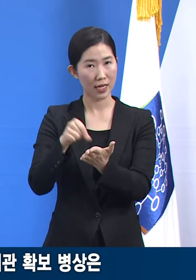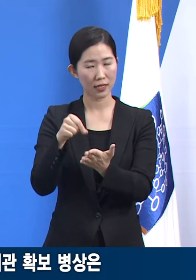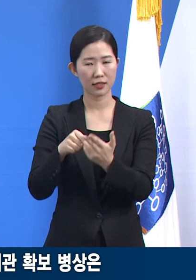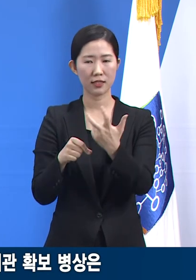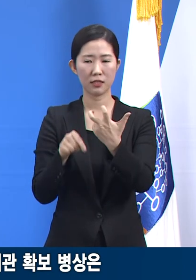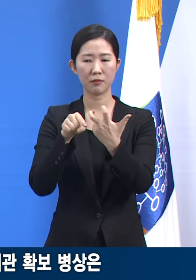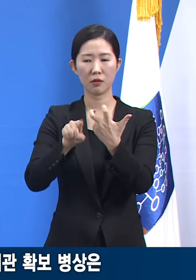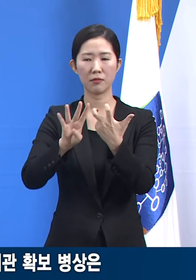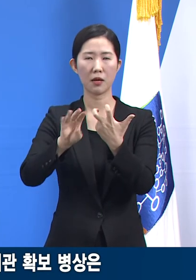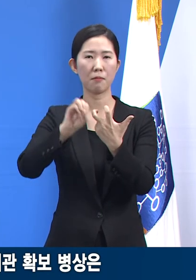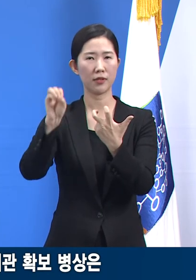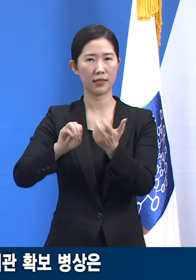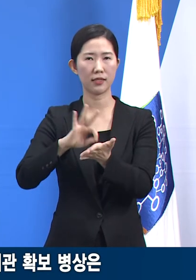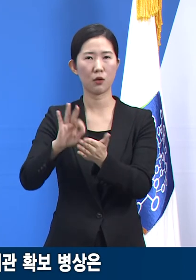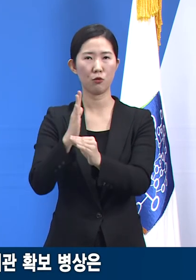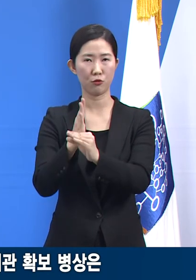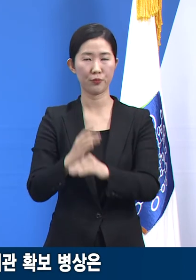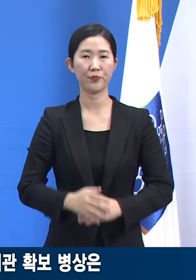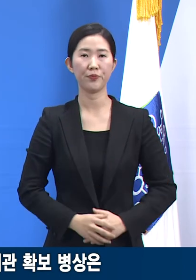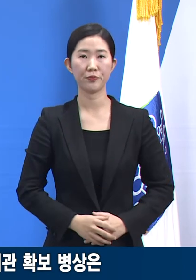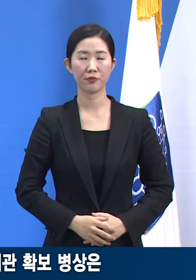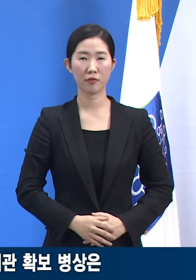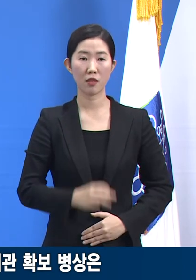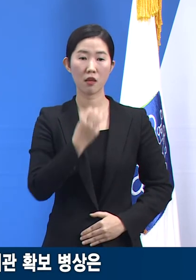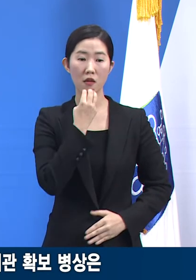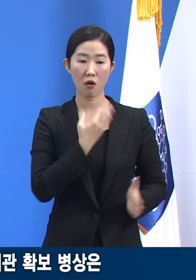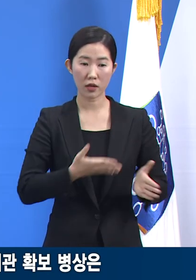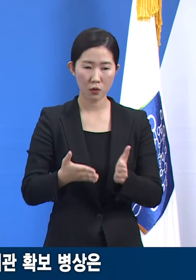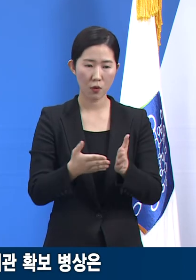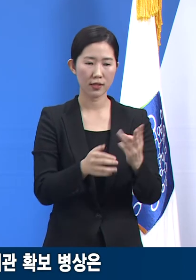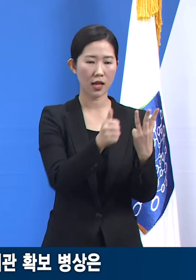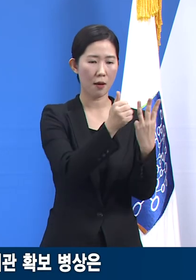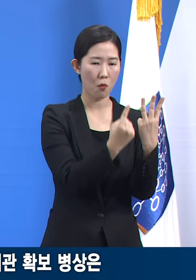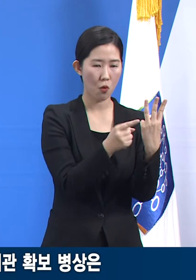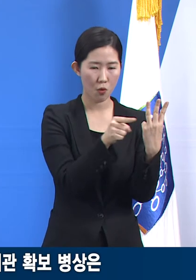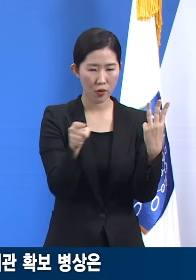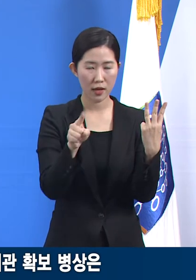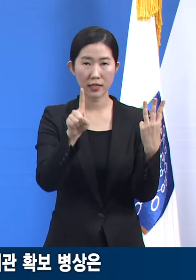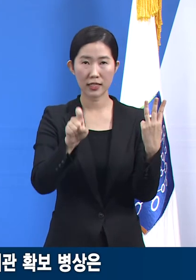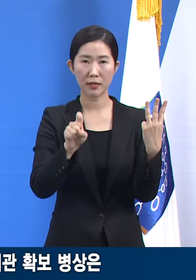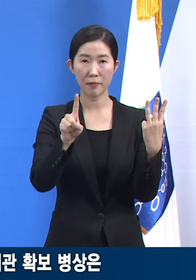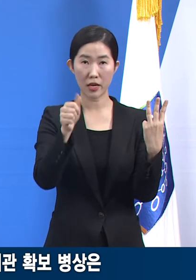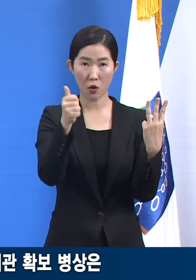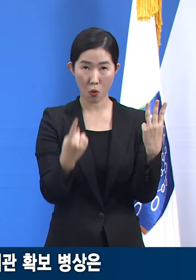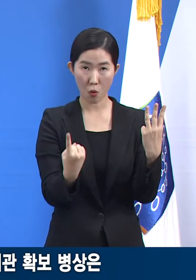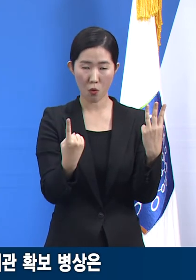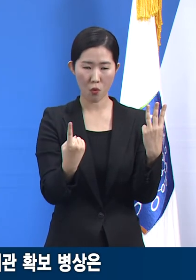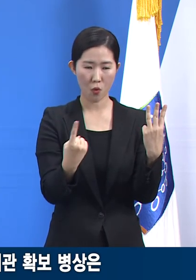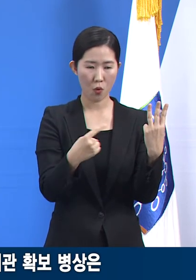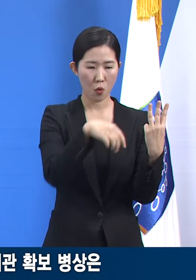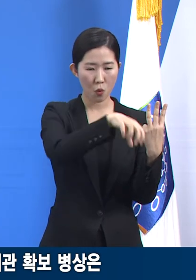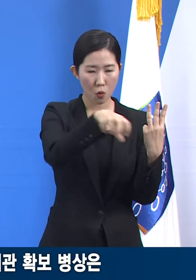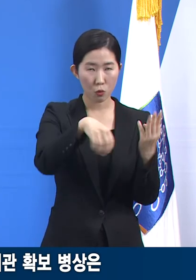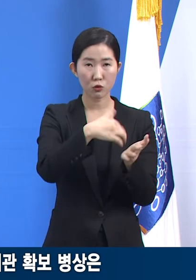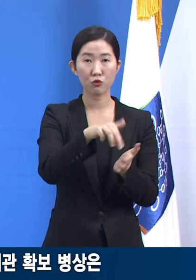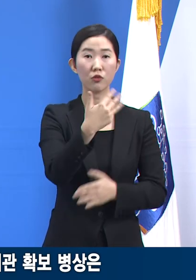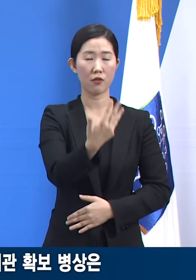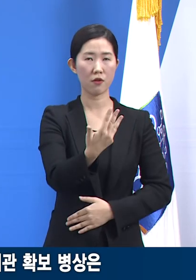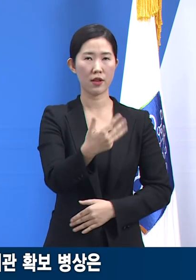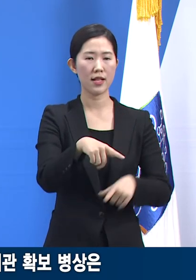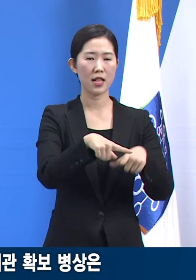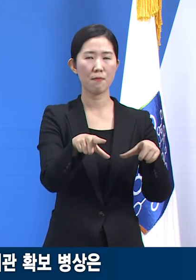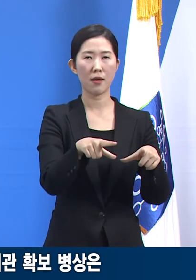%입니다. 경기도 제3호부터 제11호 등 8개의 일반생활치료센터와